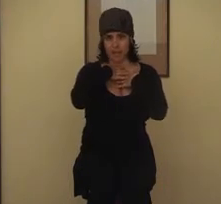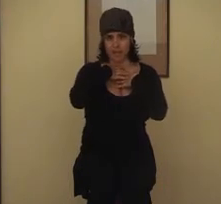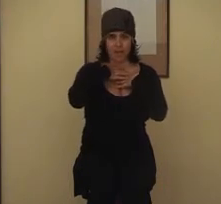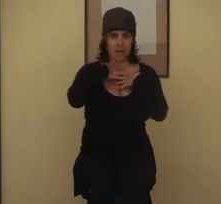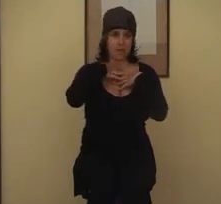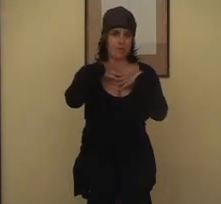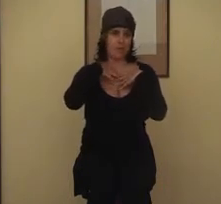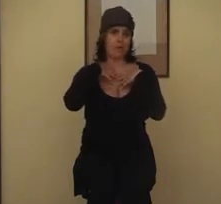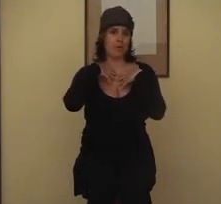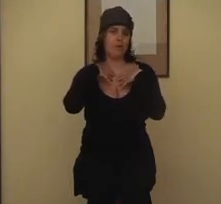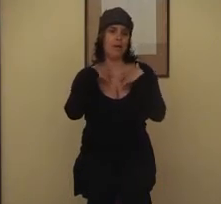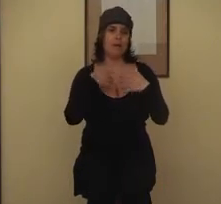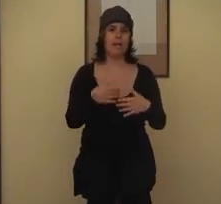amore